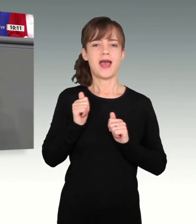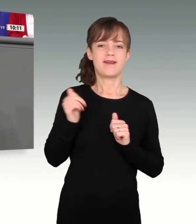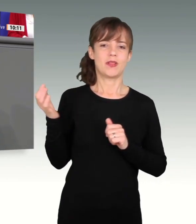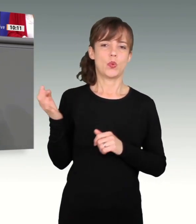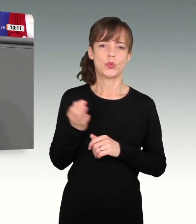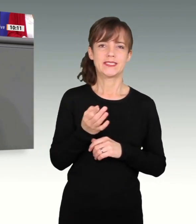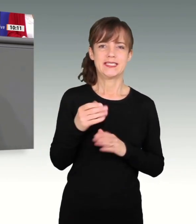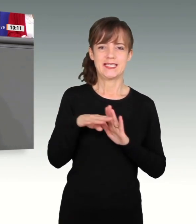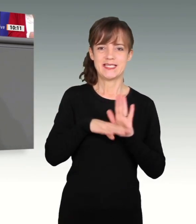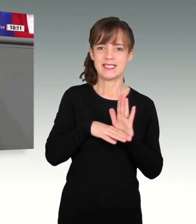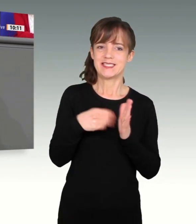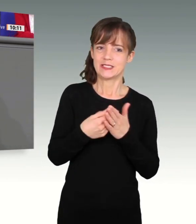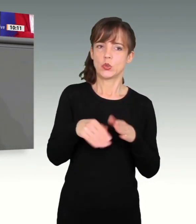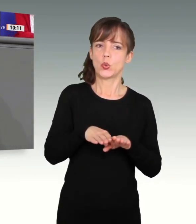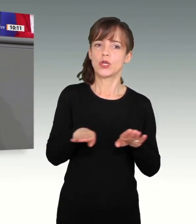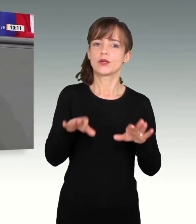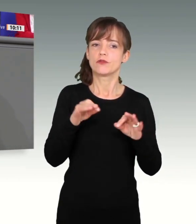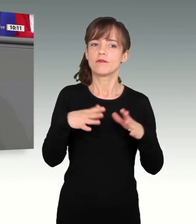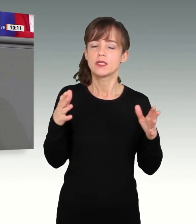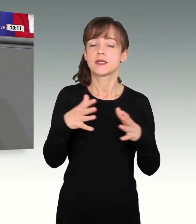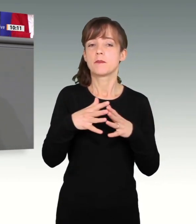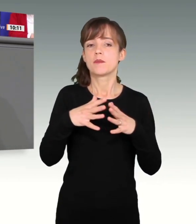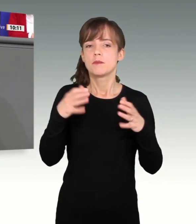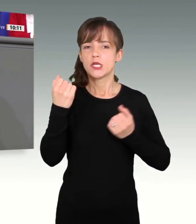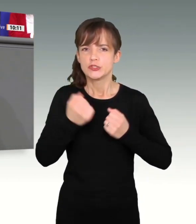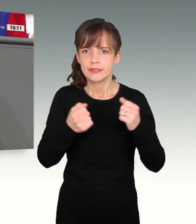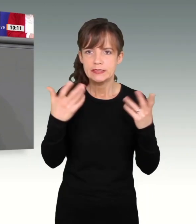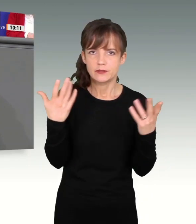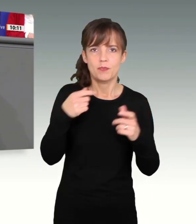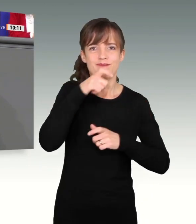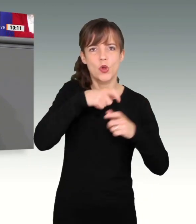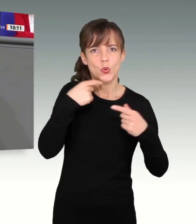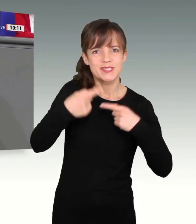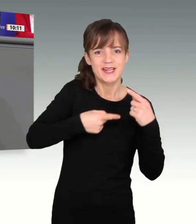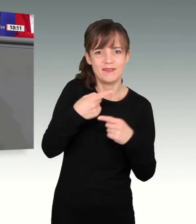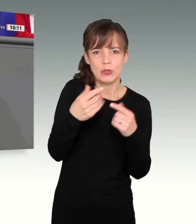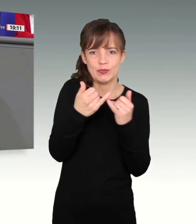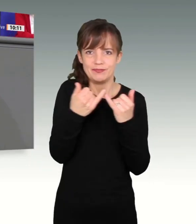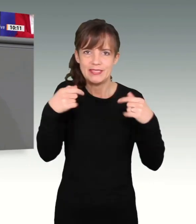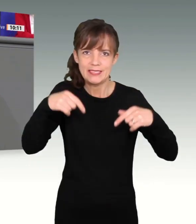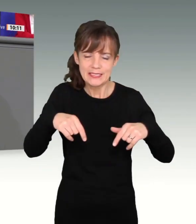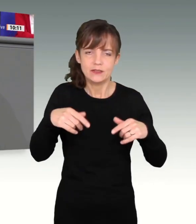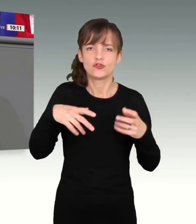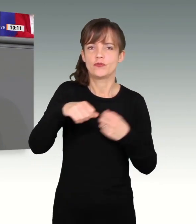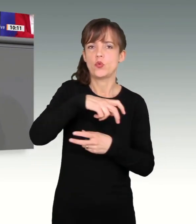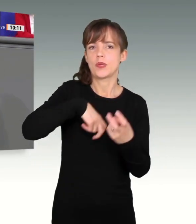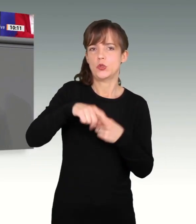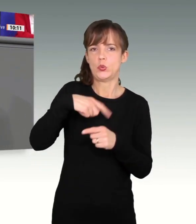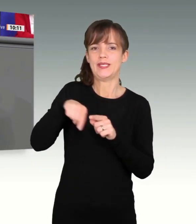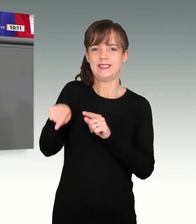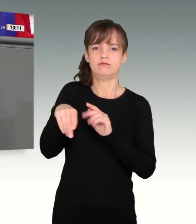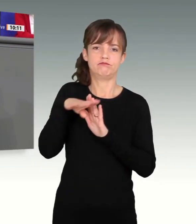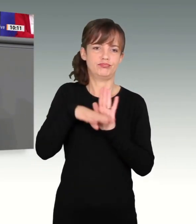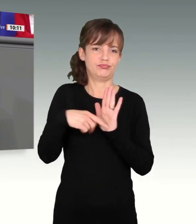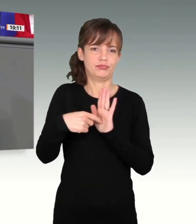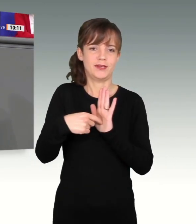mit der zunehmend schwierigeren demografischen Entwicklung in unserem Land umzugehen. Mit dem Spurwechsel nutzen wir die Potenziale, die jetzt schon in